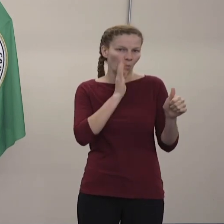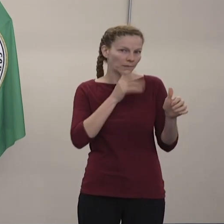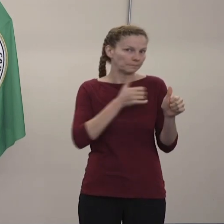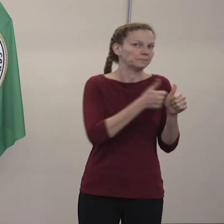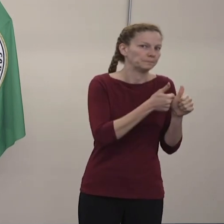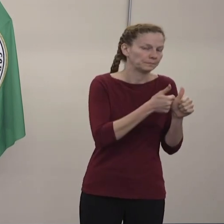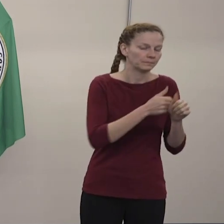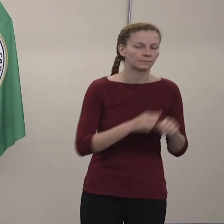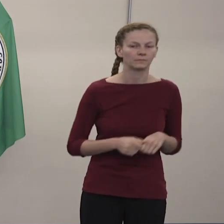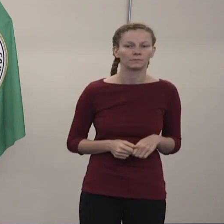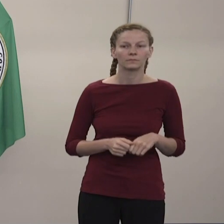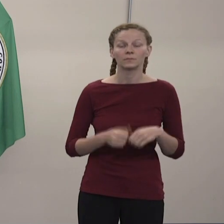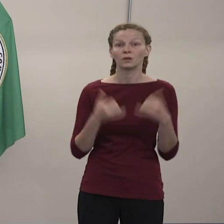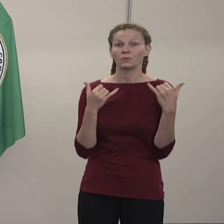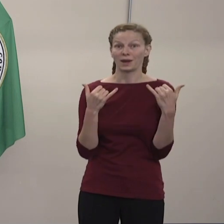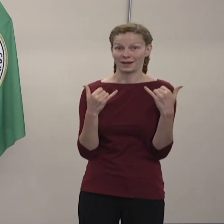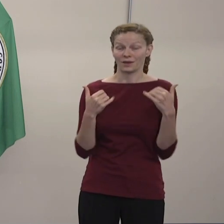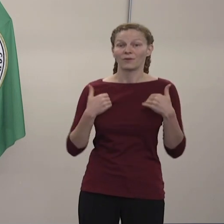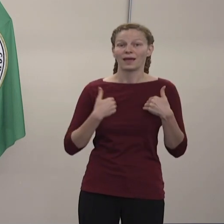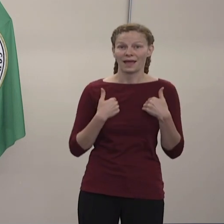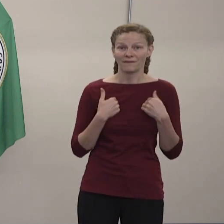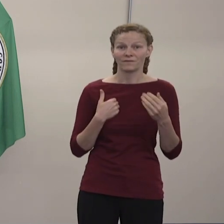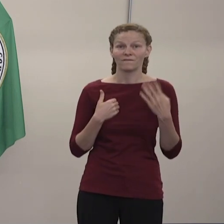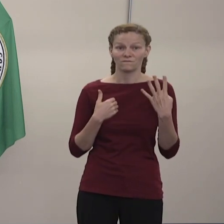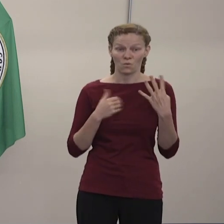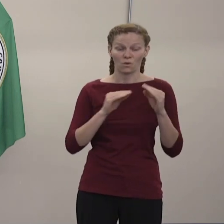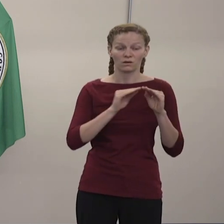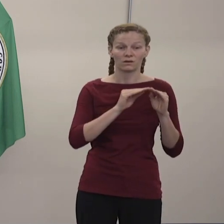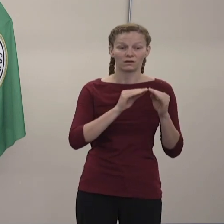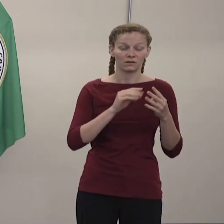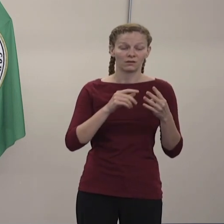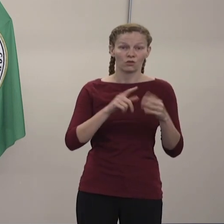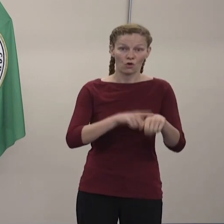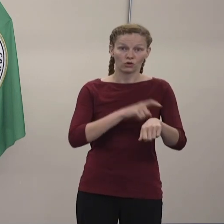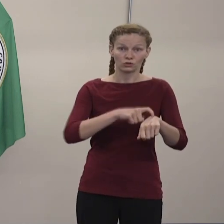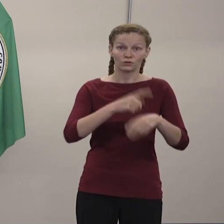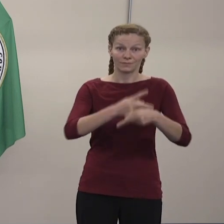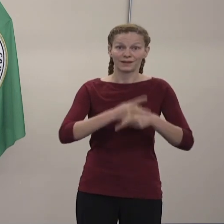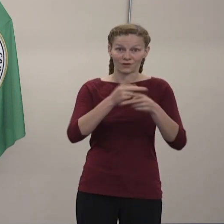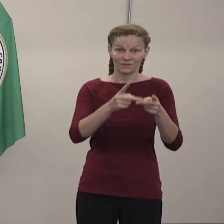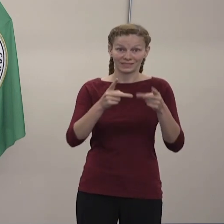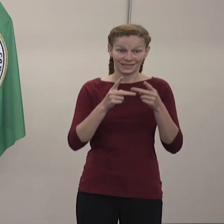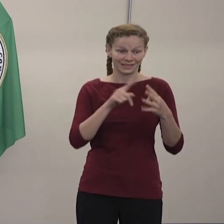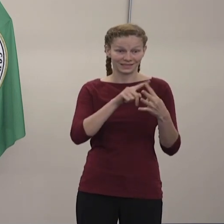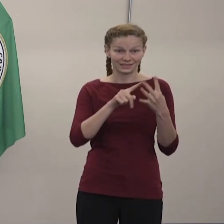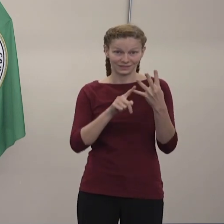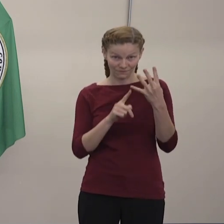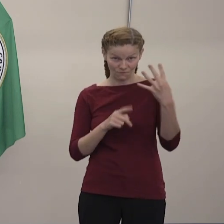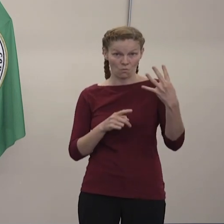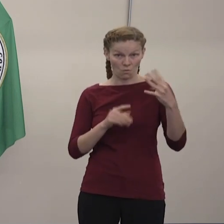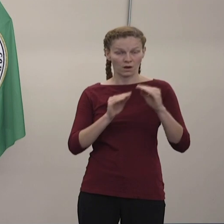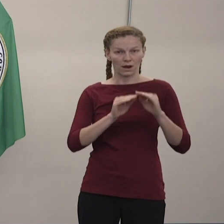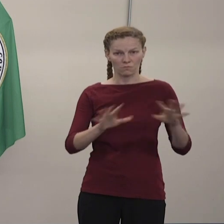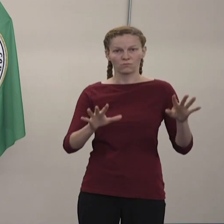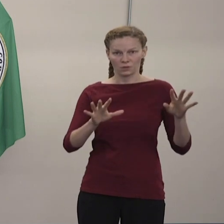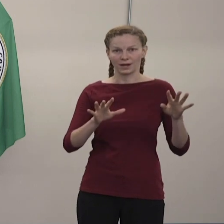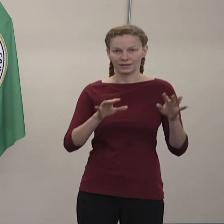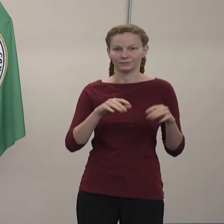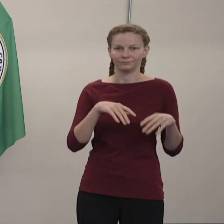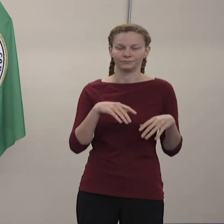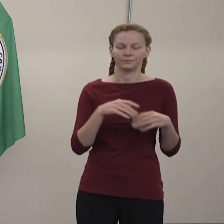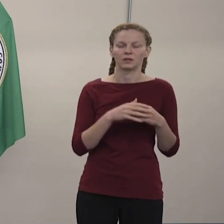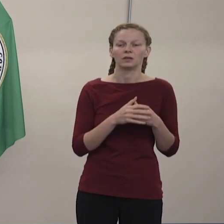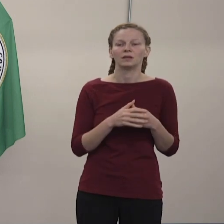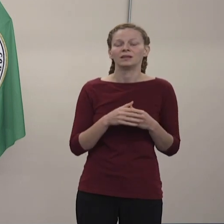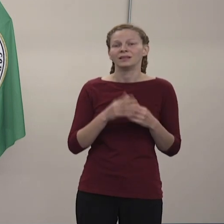Ahora mismo hay cuatro brotes en instalaciones de larga duración del condado de PONCOM. Y tristemente hemos